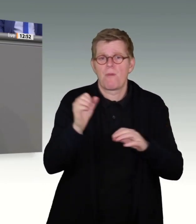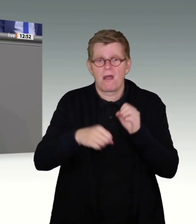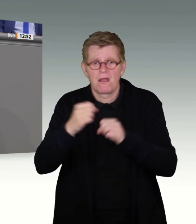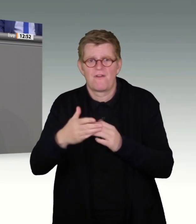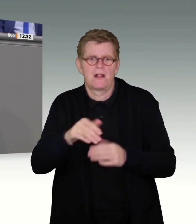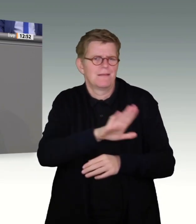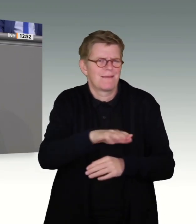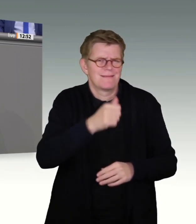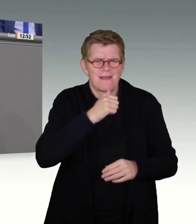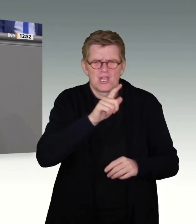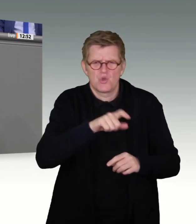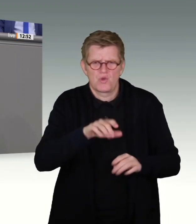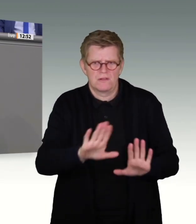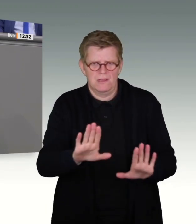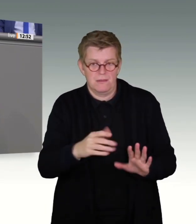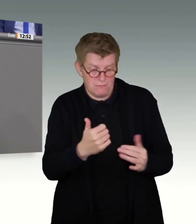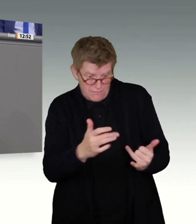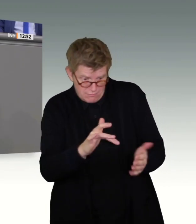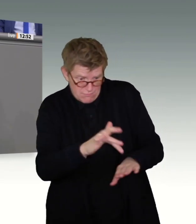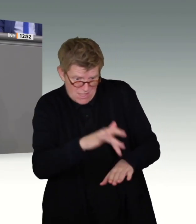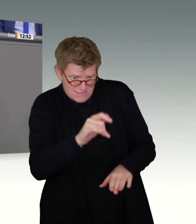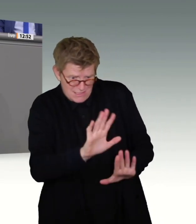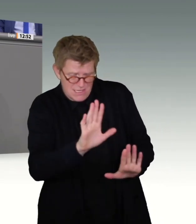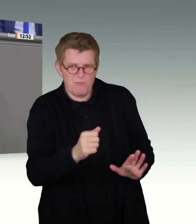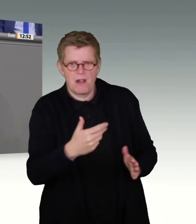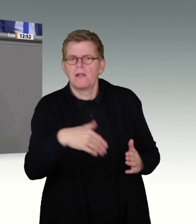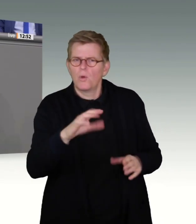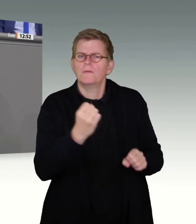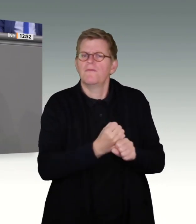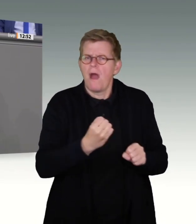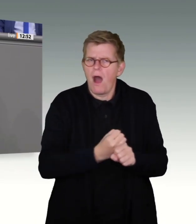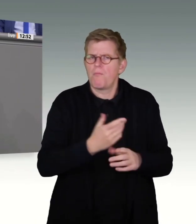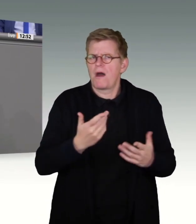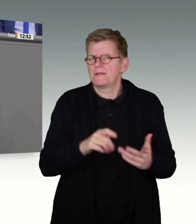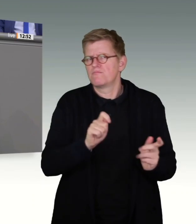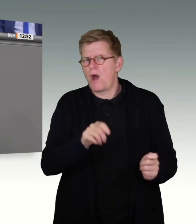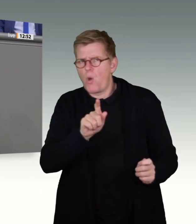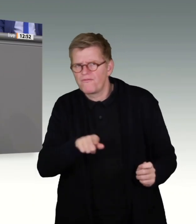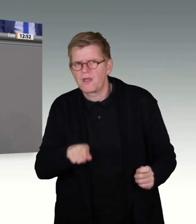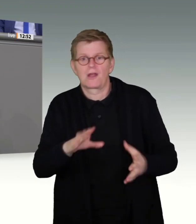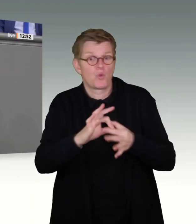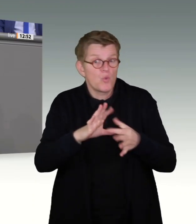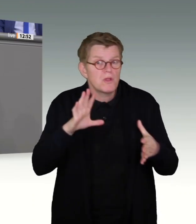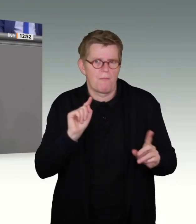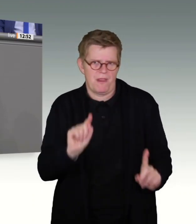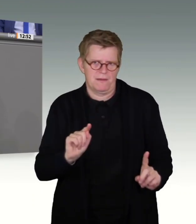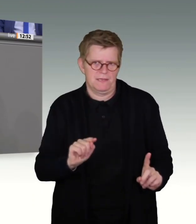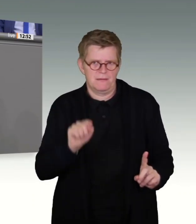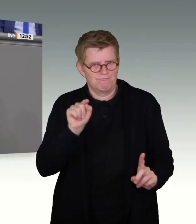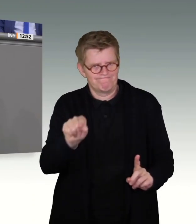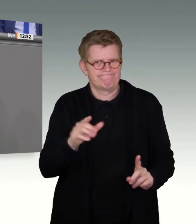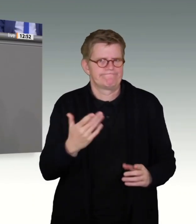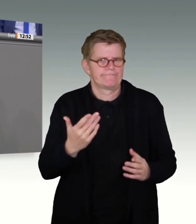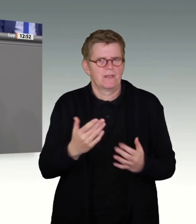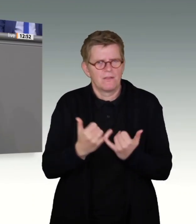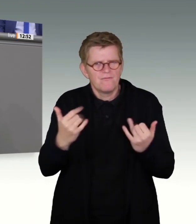Kinder und Jugendlichen angetan wird, sensibilisieren. Und wie wir die Arbeit der unabhängigen Beauftragten für Fragen der sexuellen Kindesmissbrauch und der